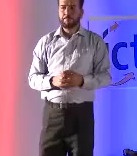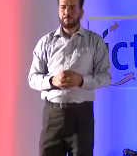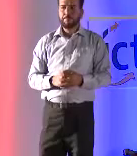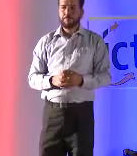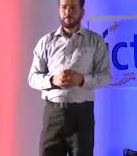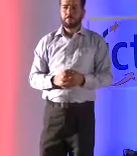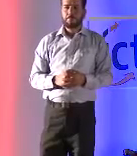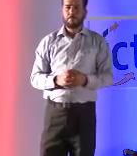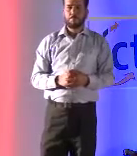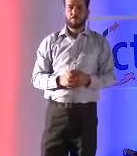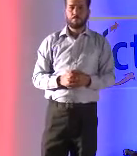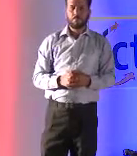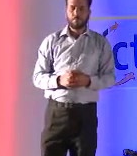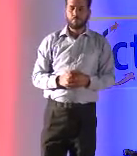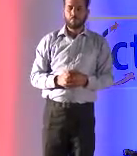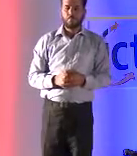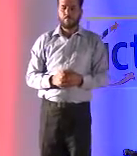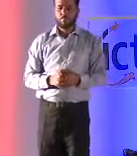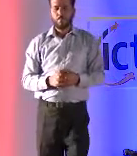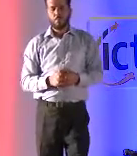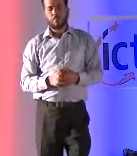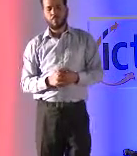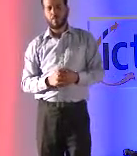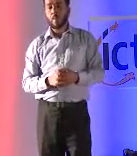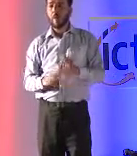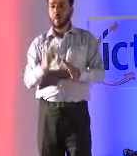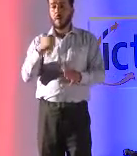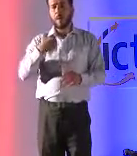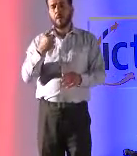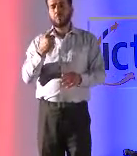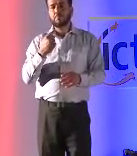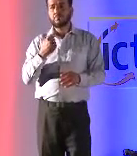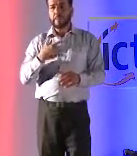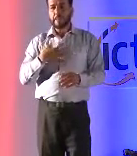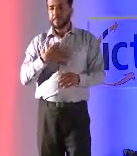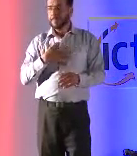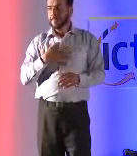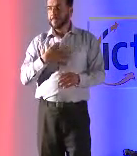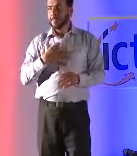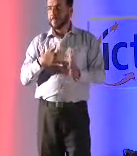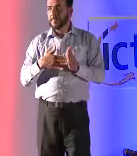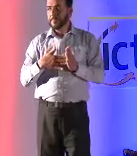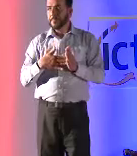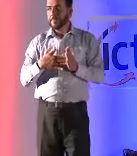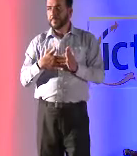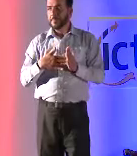تكون مستخدمة كما تكون مستخدمة لكي تطور هذه المستخدمات أسفل